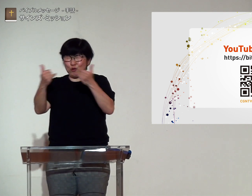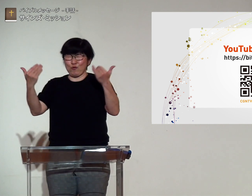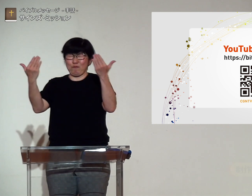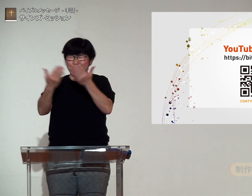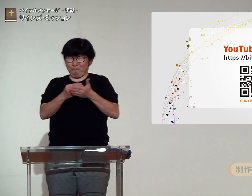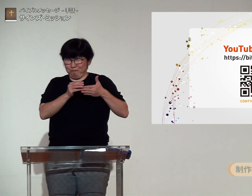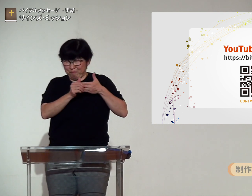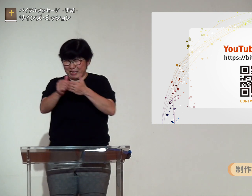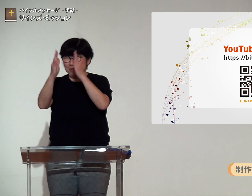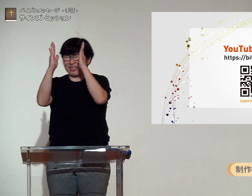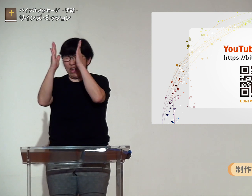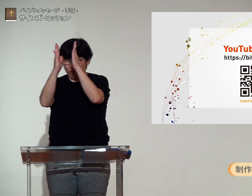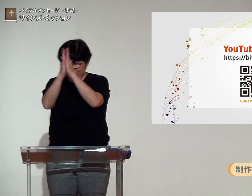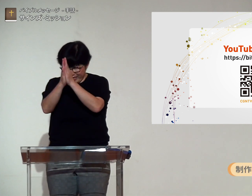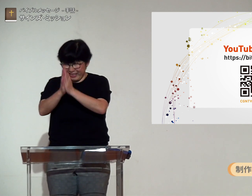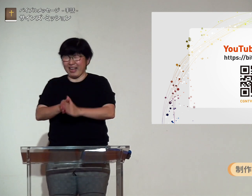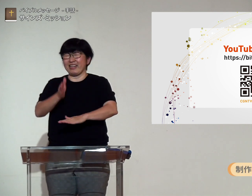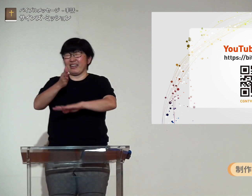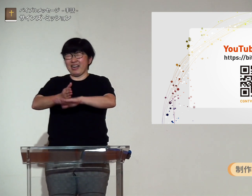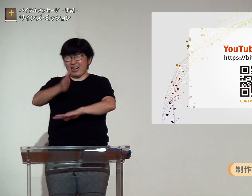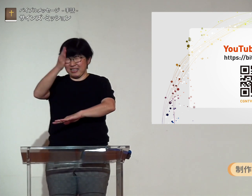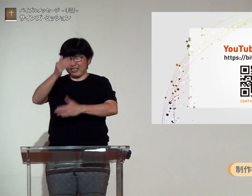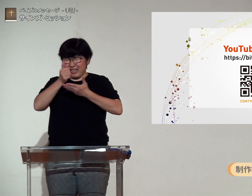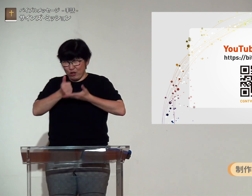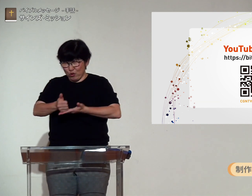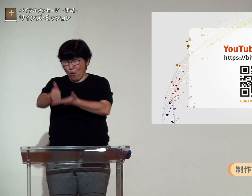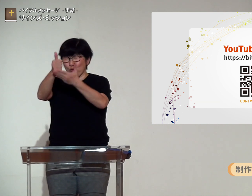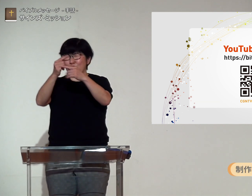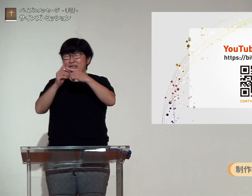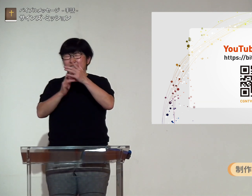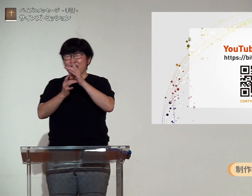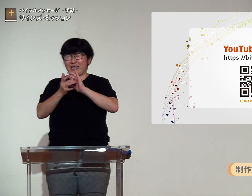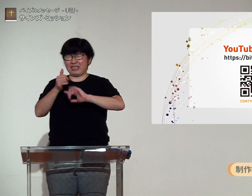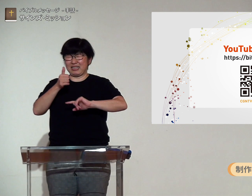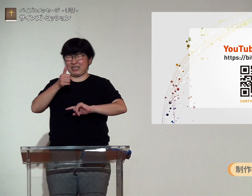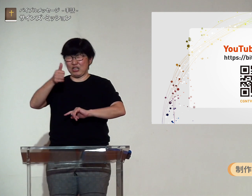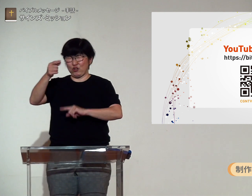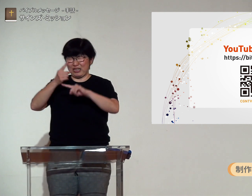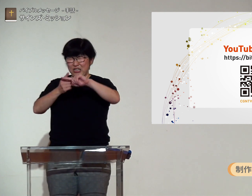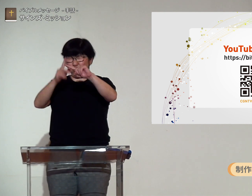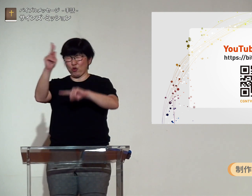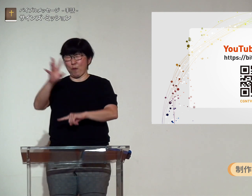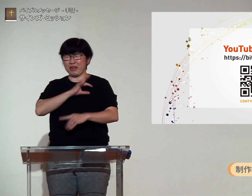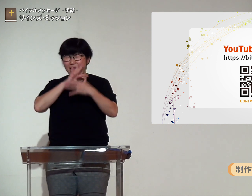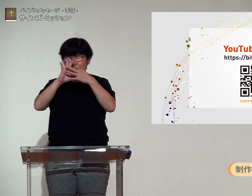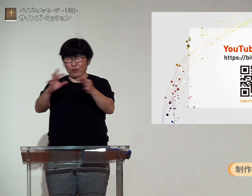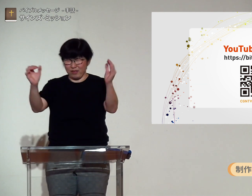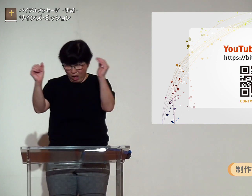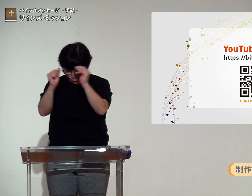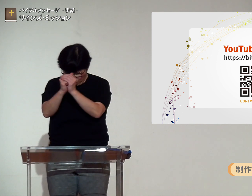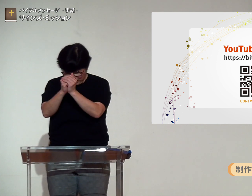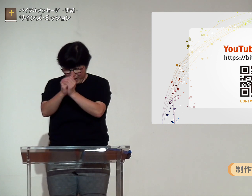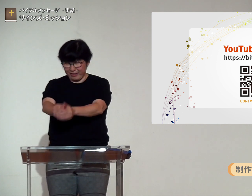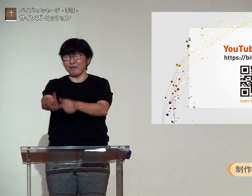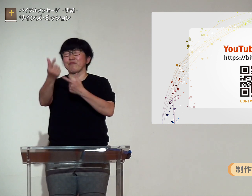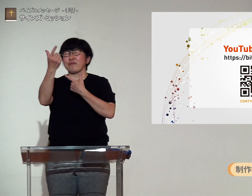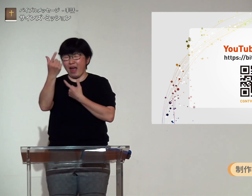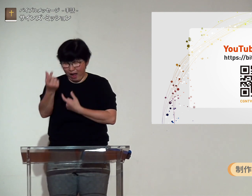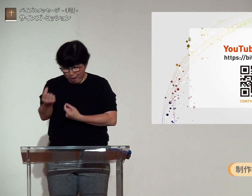歩むものとして導いてください感謝し主イエスキリストの皆によ